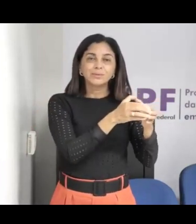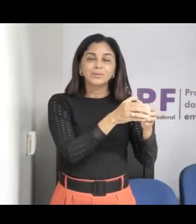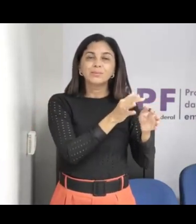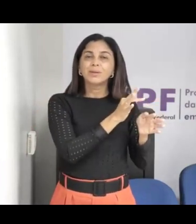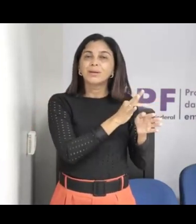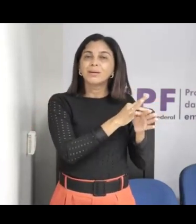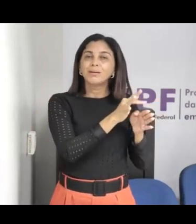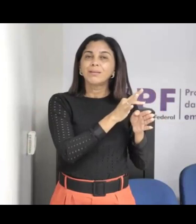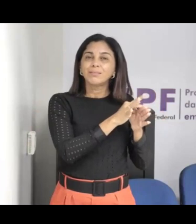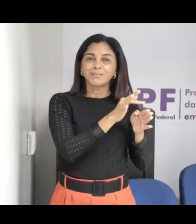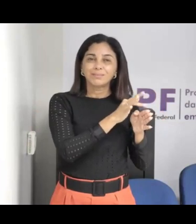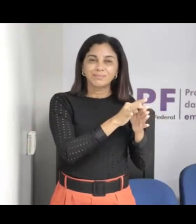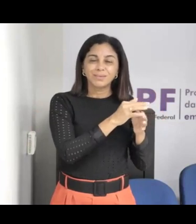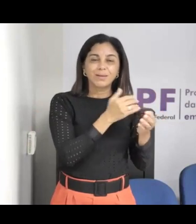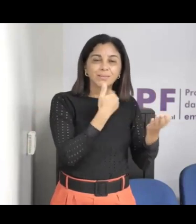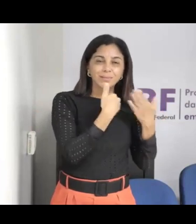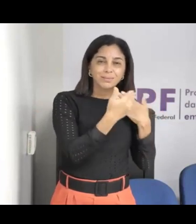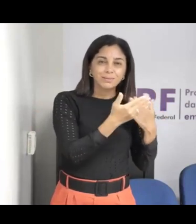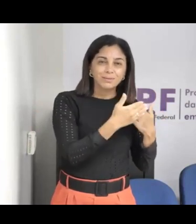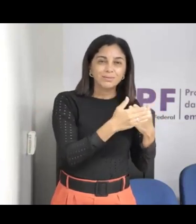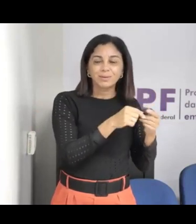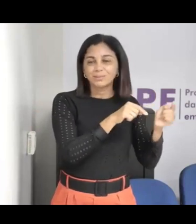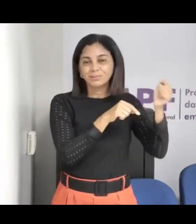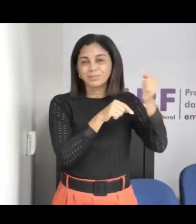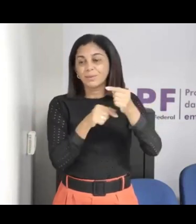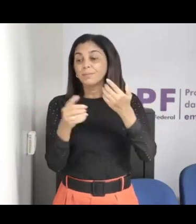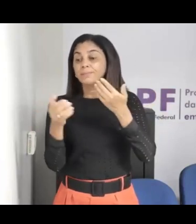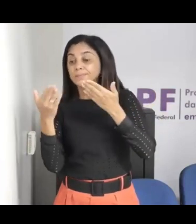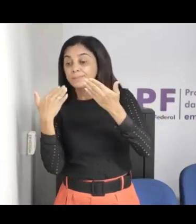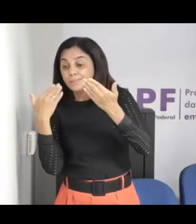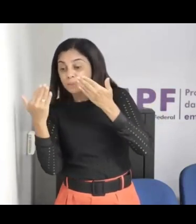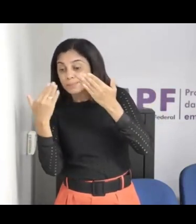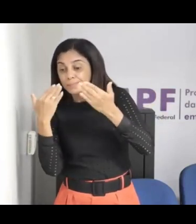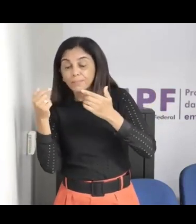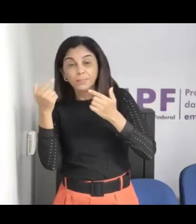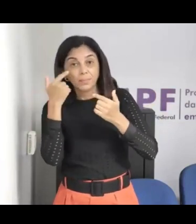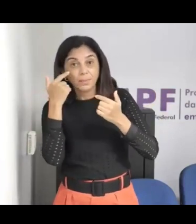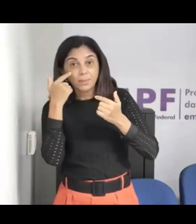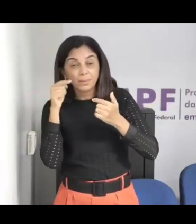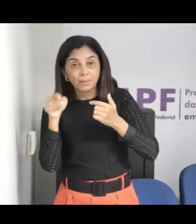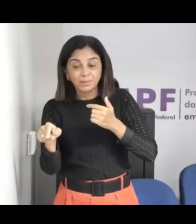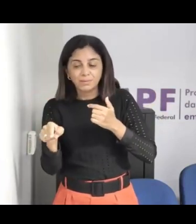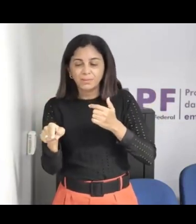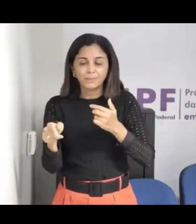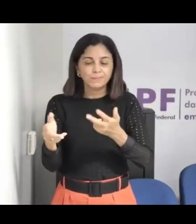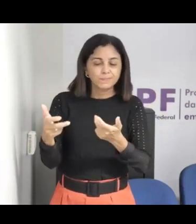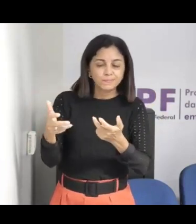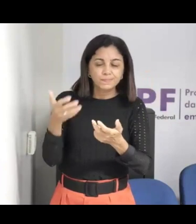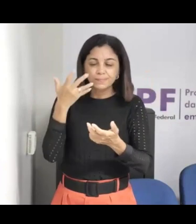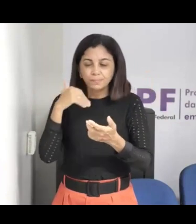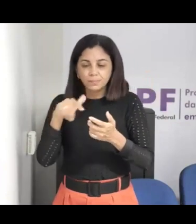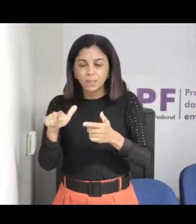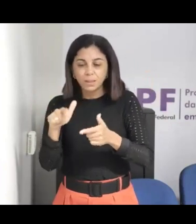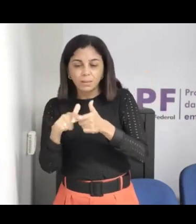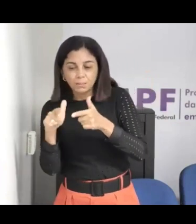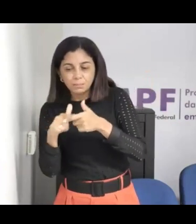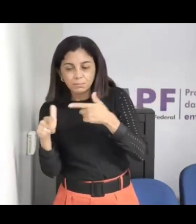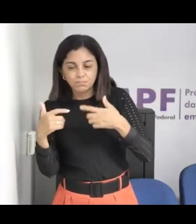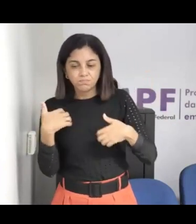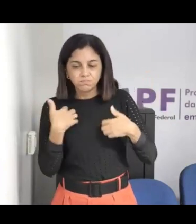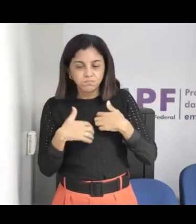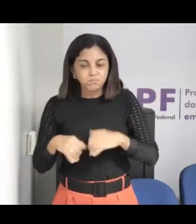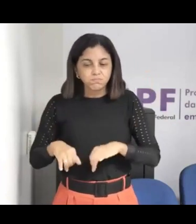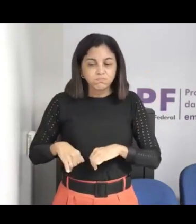psicólogos, em muitos casos a gente passa a enviar psicólogo para aquela organização que está com aquele problema com aquelas crianças, então aí a gente vai